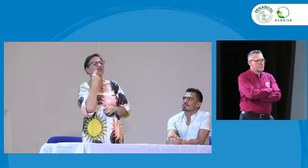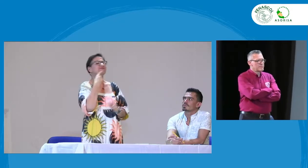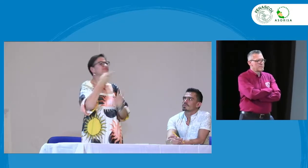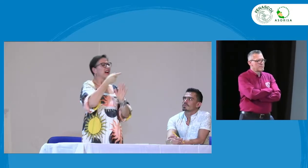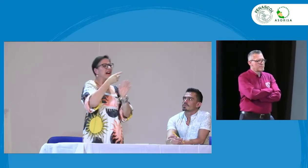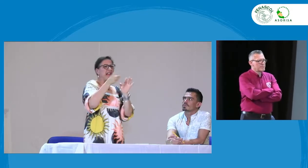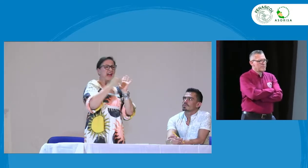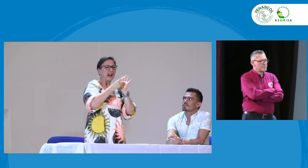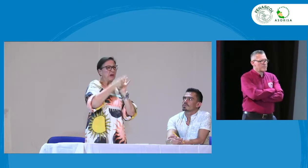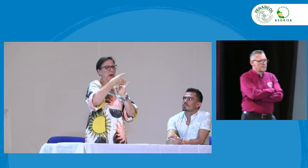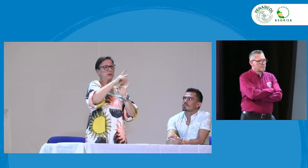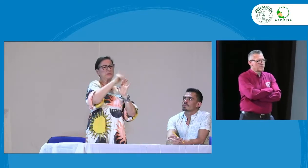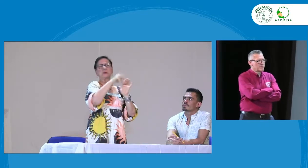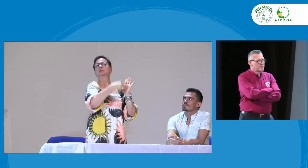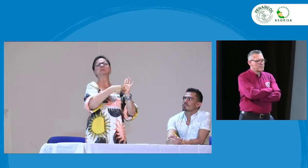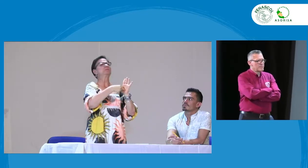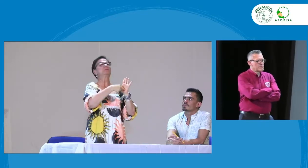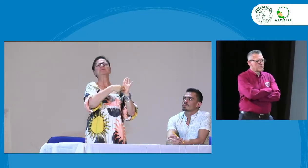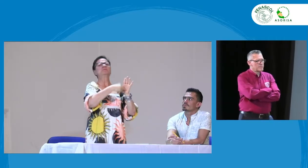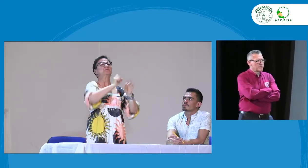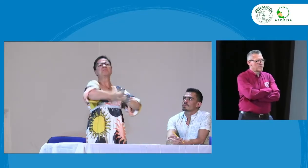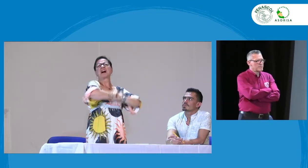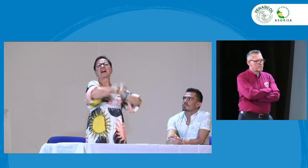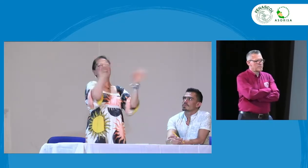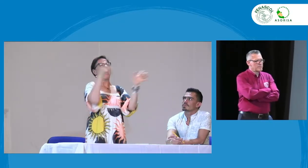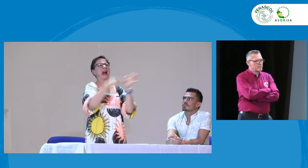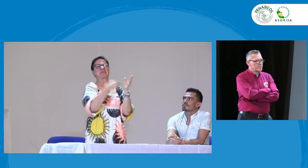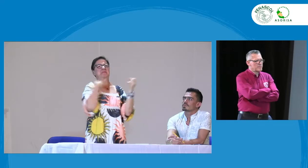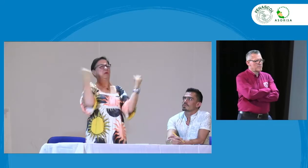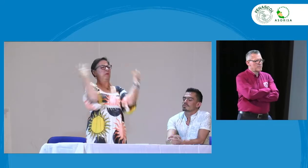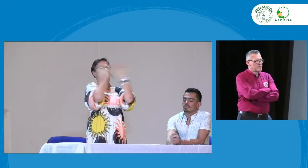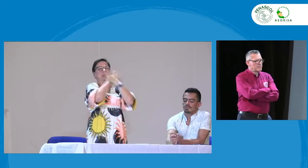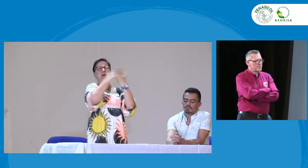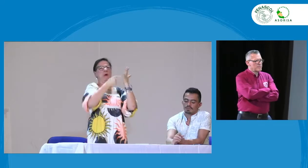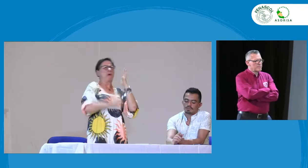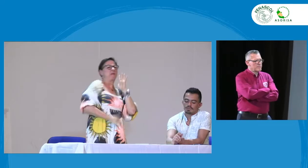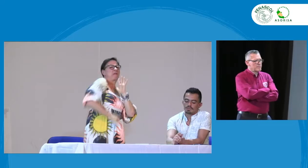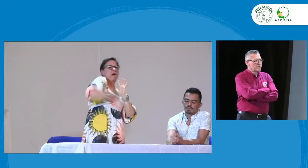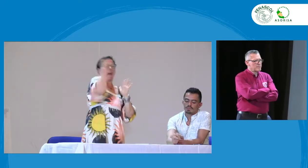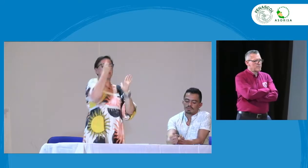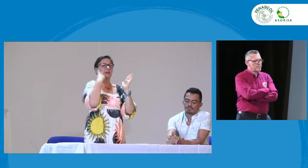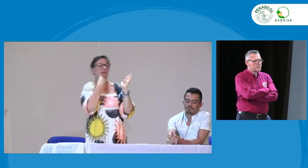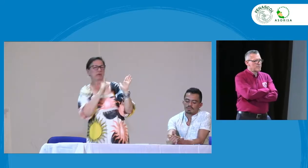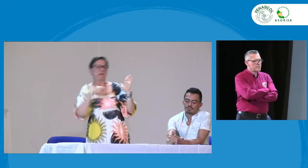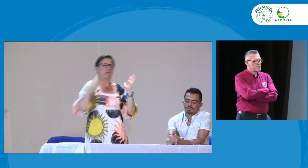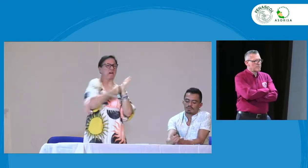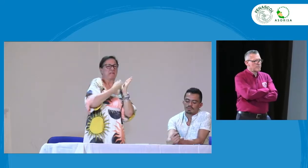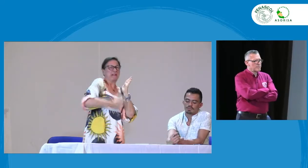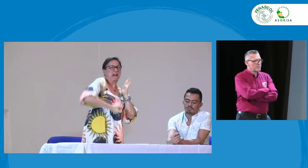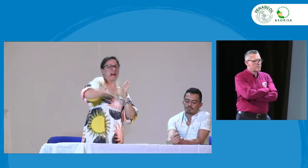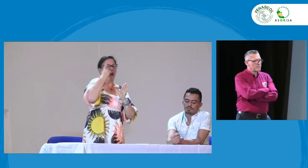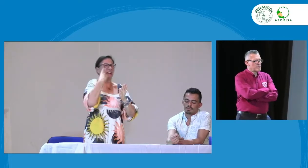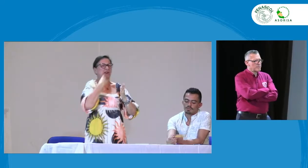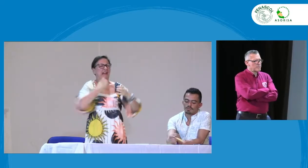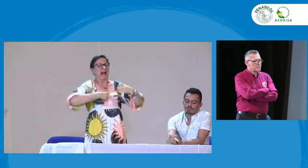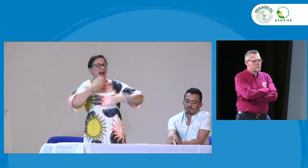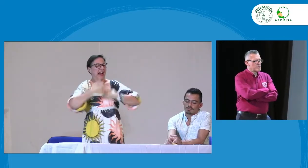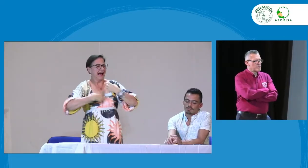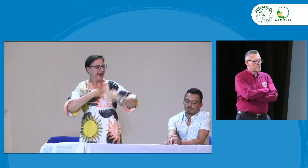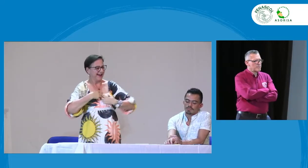es importante reconocer eso, el decreto 1421 no lo tienen claro la mayoría de profesionales que están en el campo, que es decir,